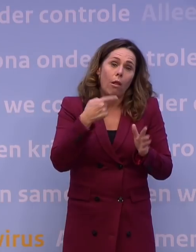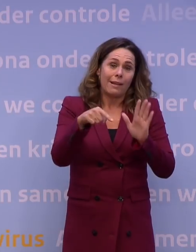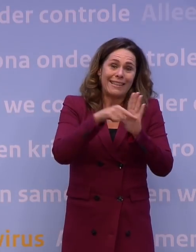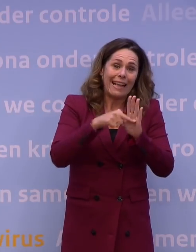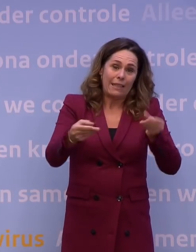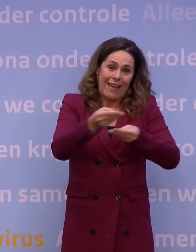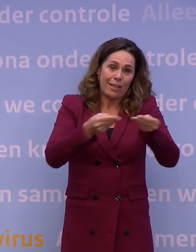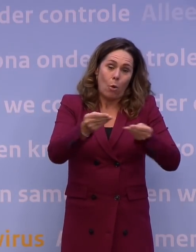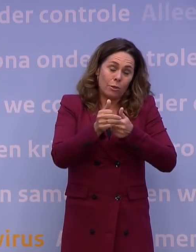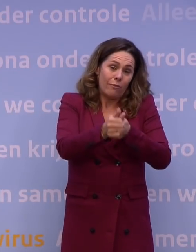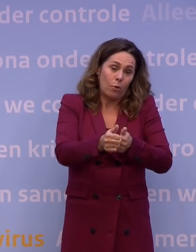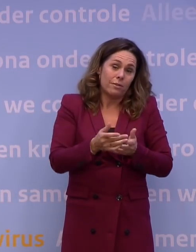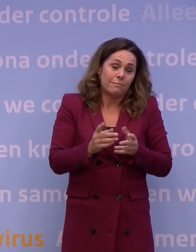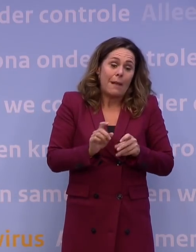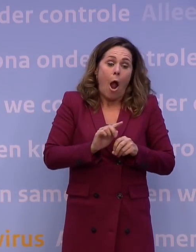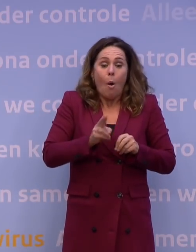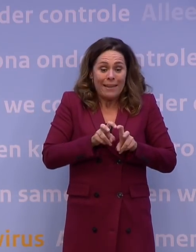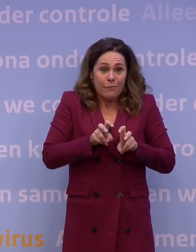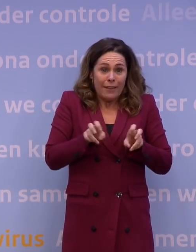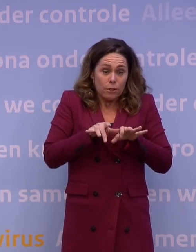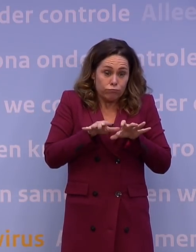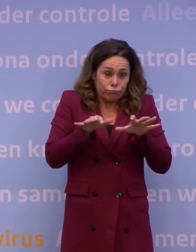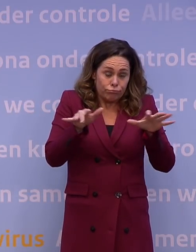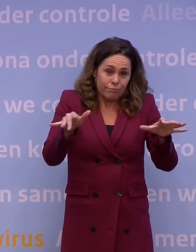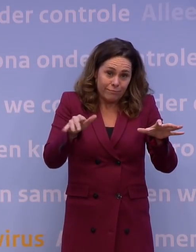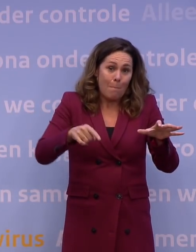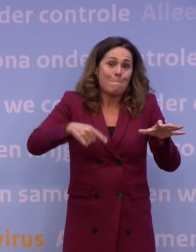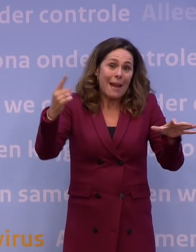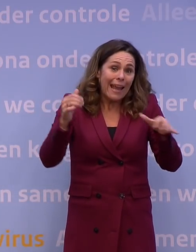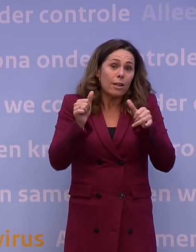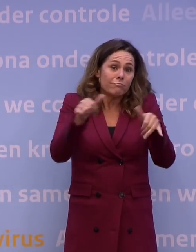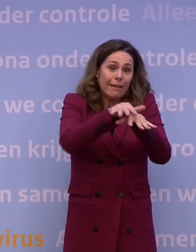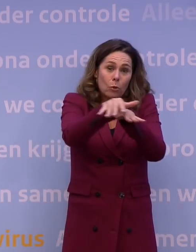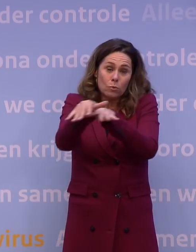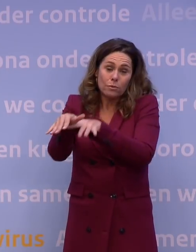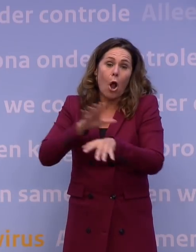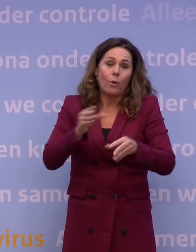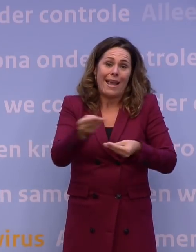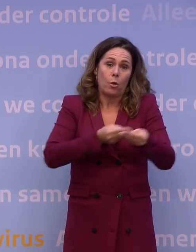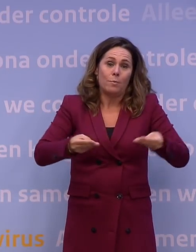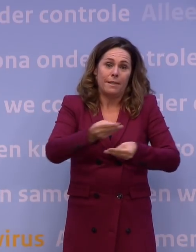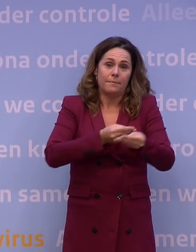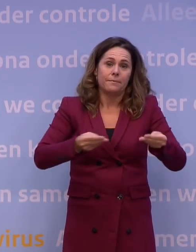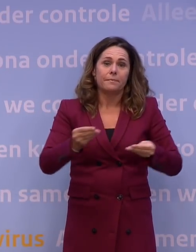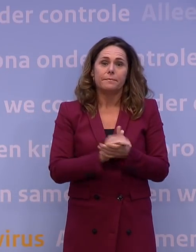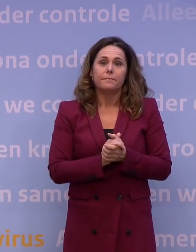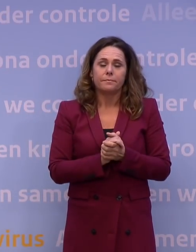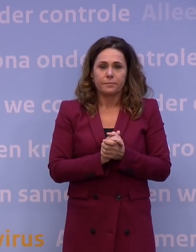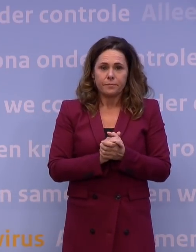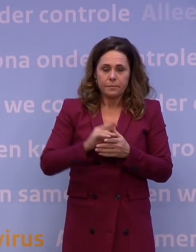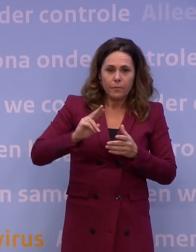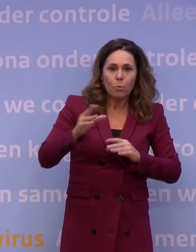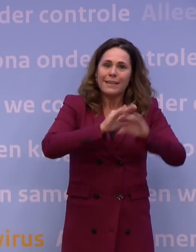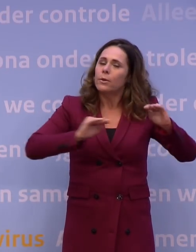Maar het laten oplaaien van het virus heeft uiteindelijk nog grotere gevolgen, ook economisch. En we gaan opnieuw in gesprek